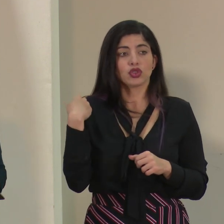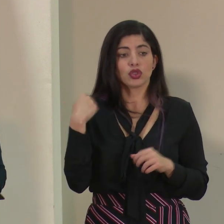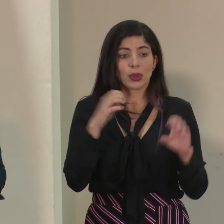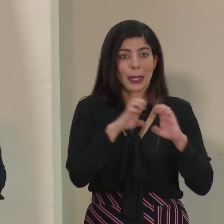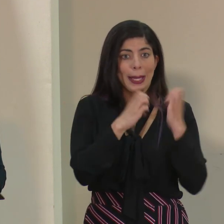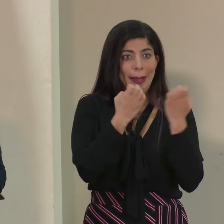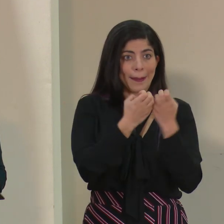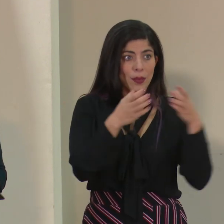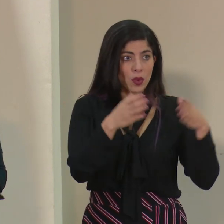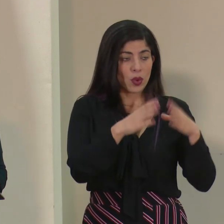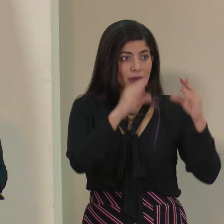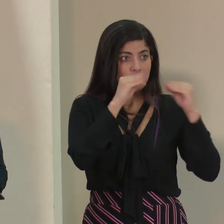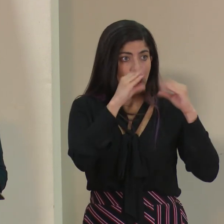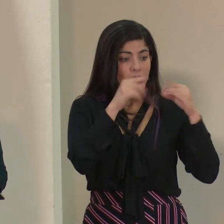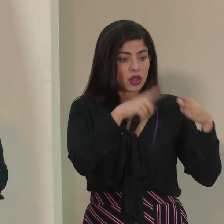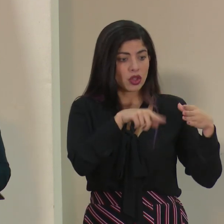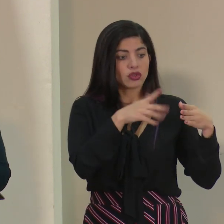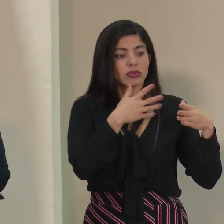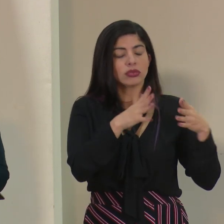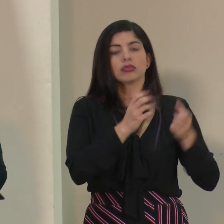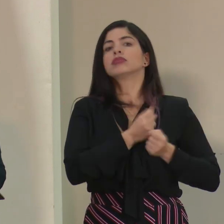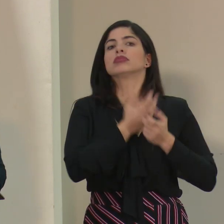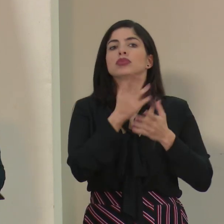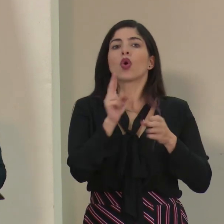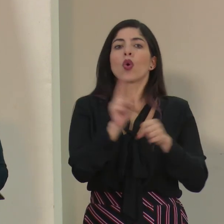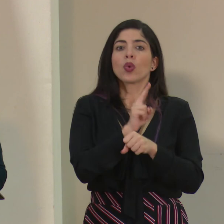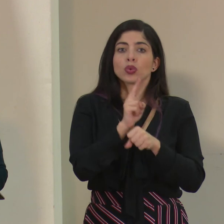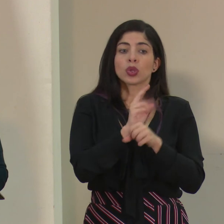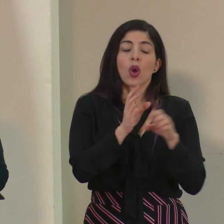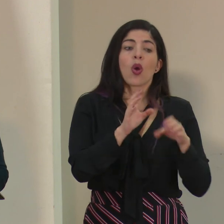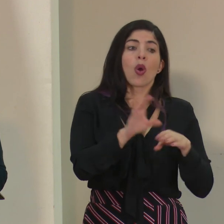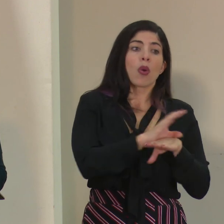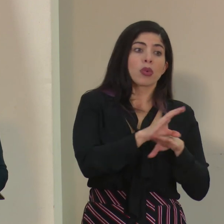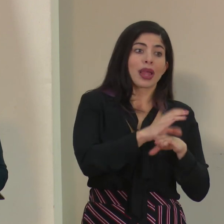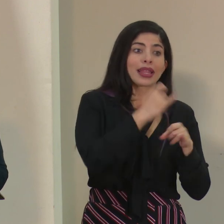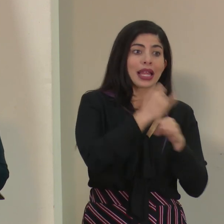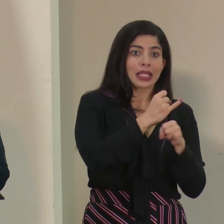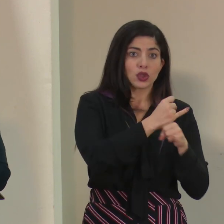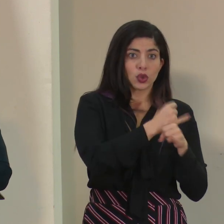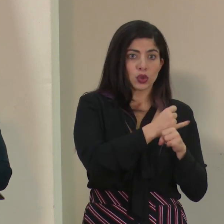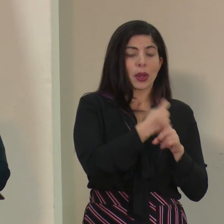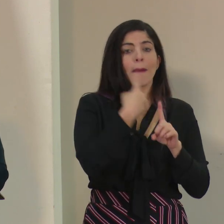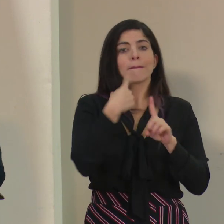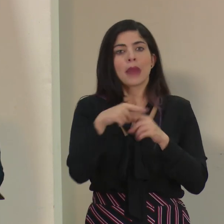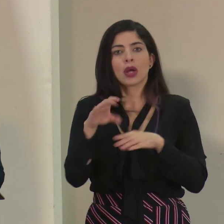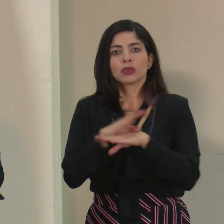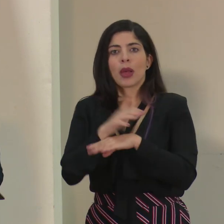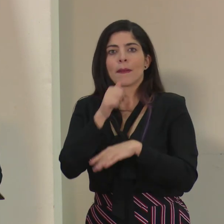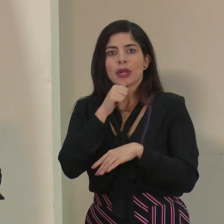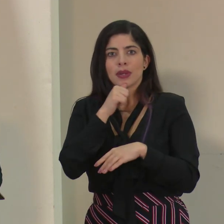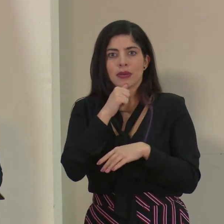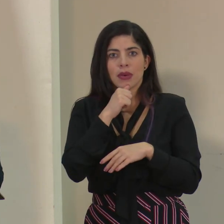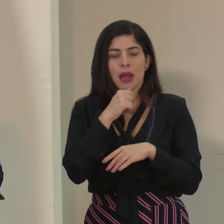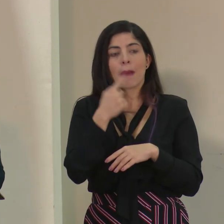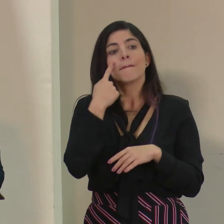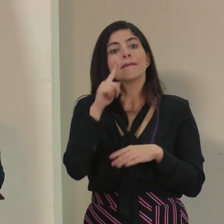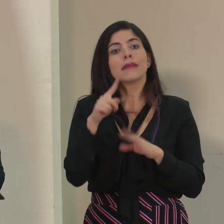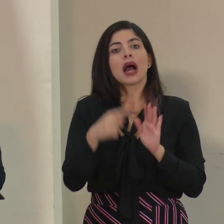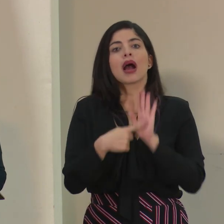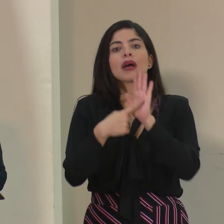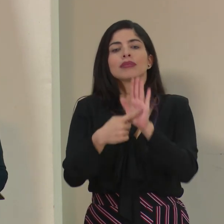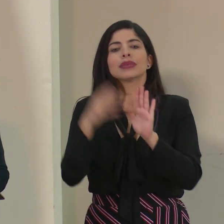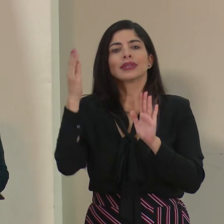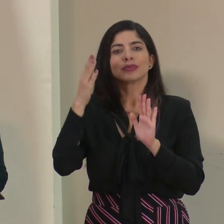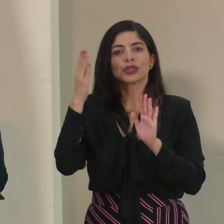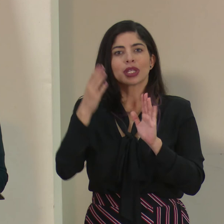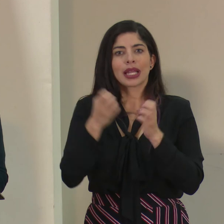equipo de datos habían manifestado que utilizaron tanto computadoras institucionales como personales para la exposición de